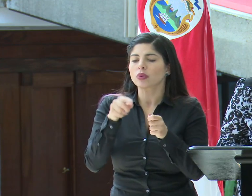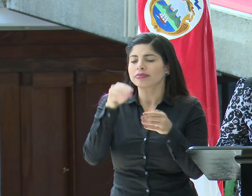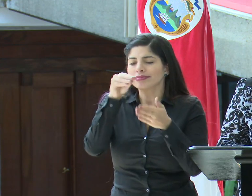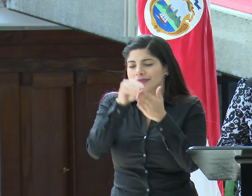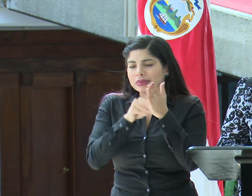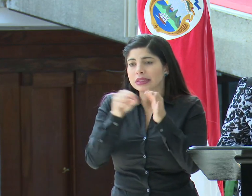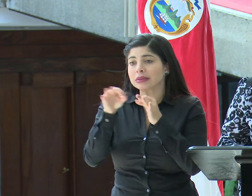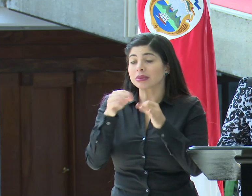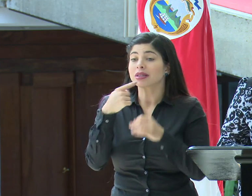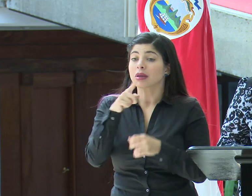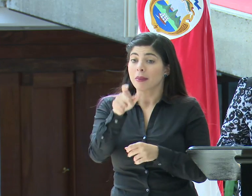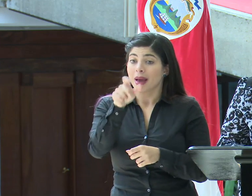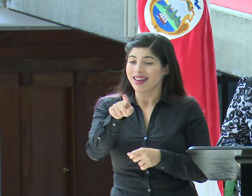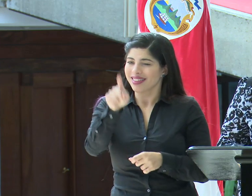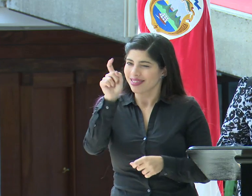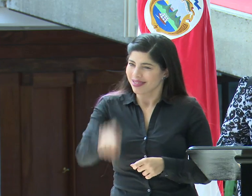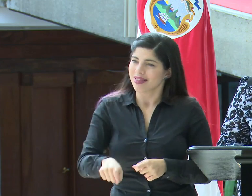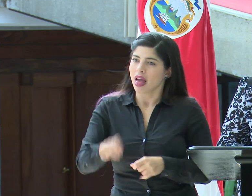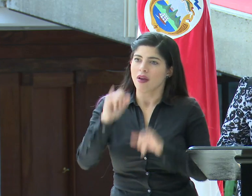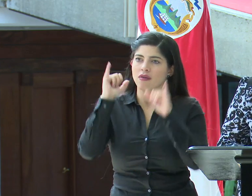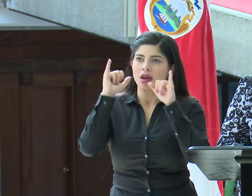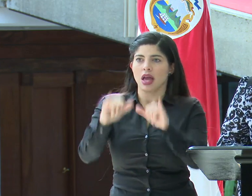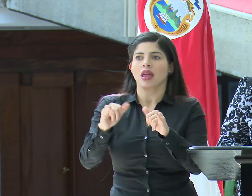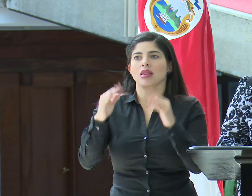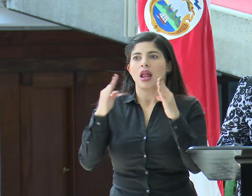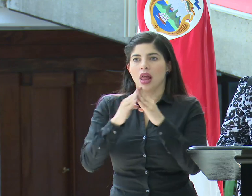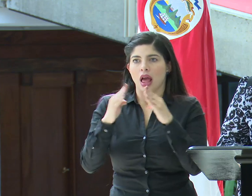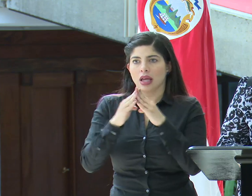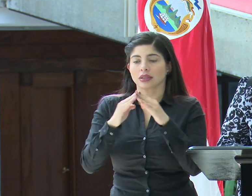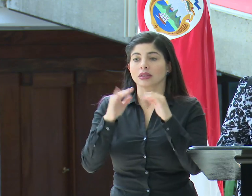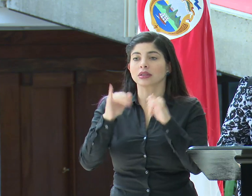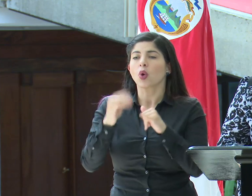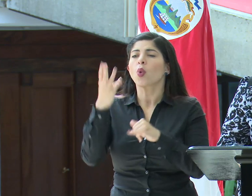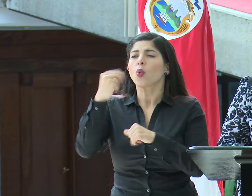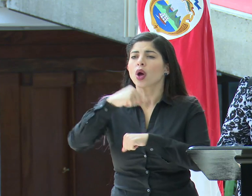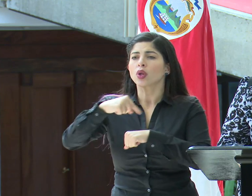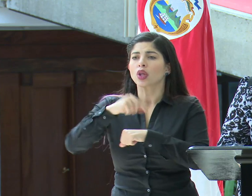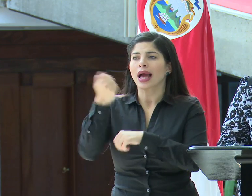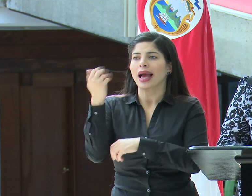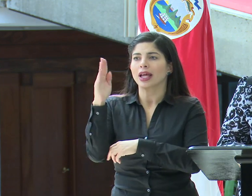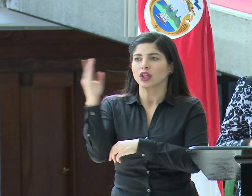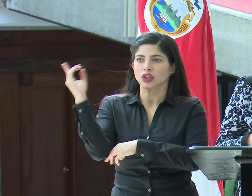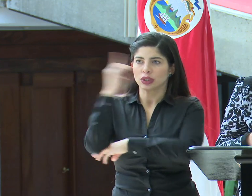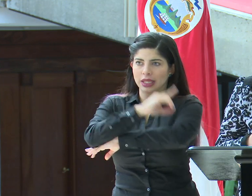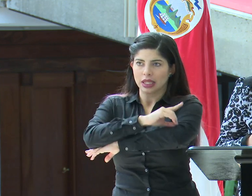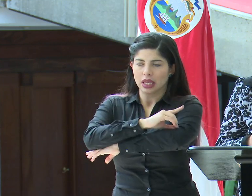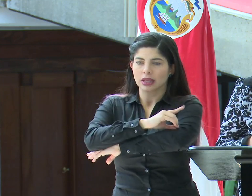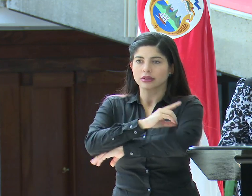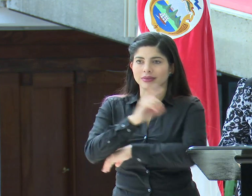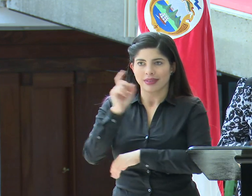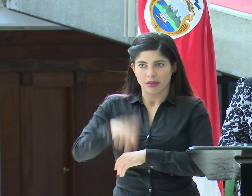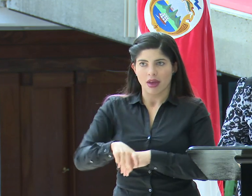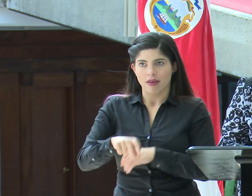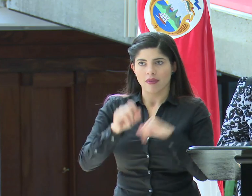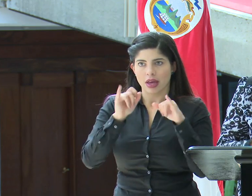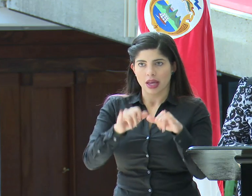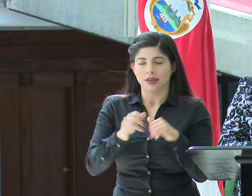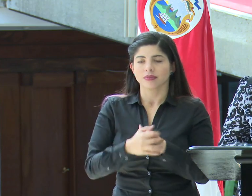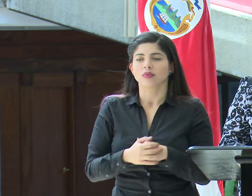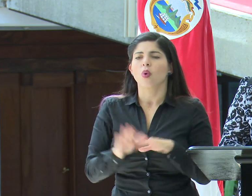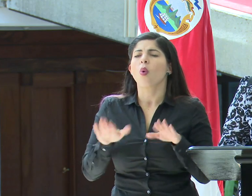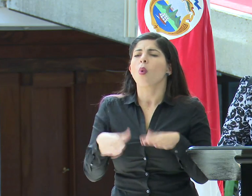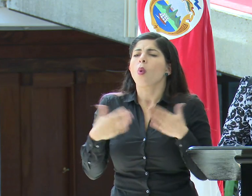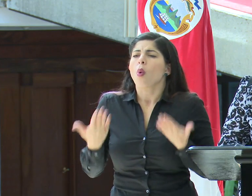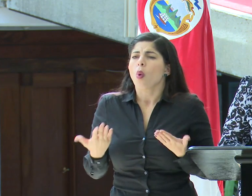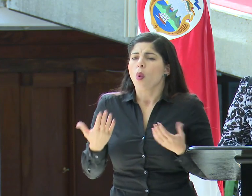que esta persona debe quedarse en su casa por 14 días. La forma en la que